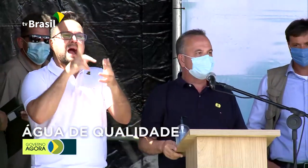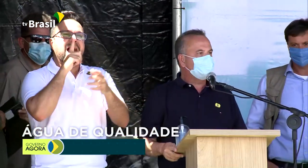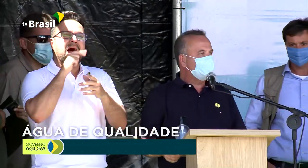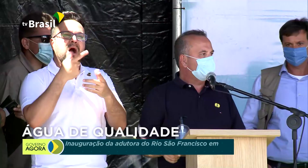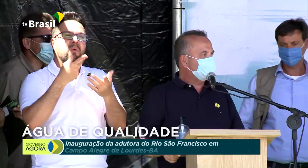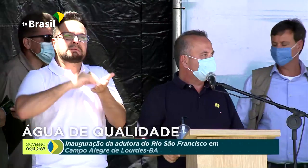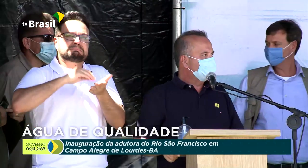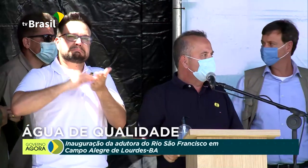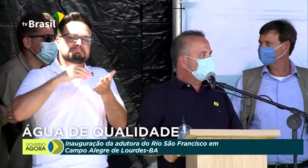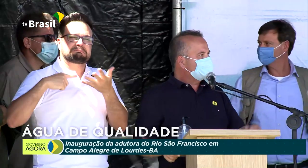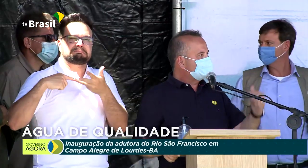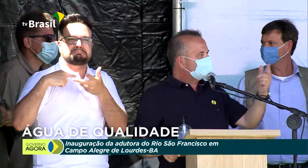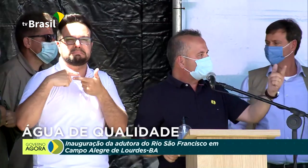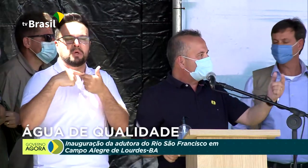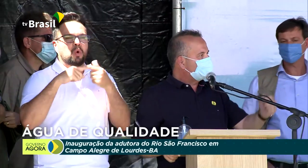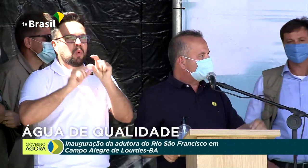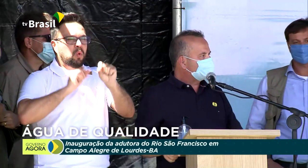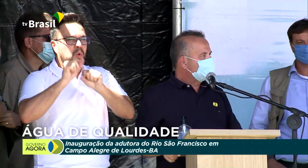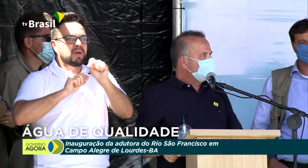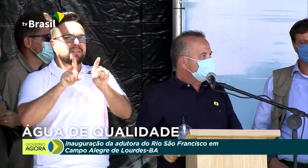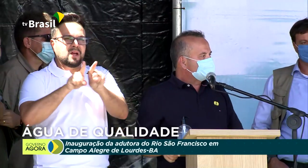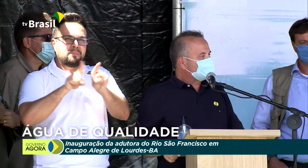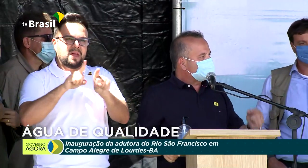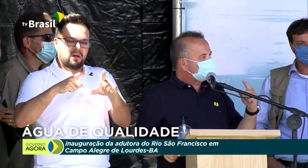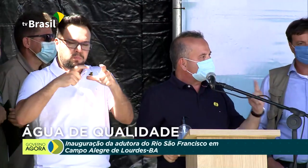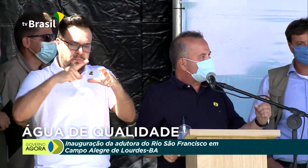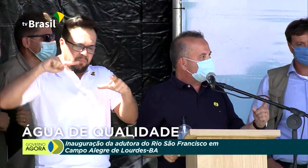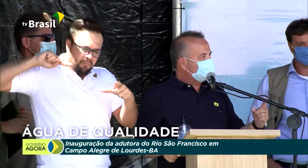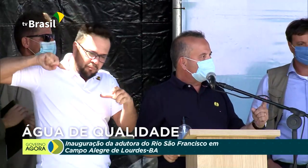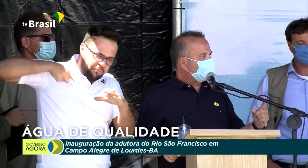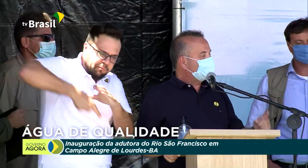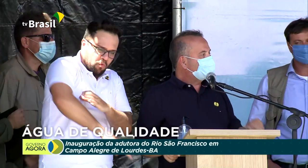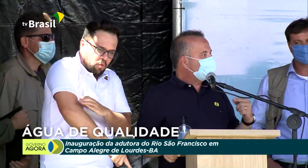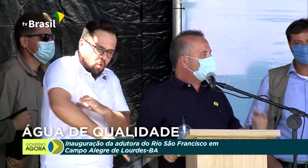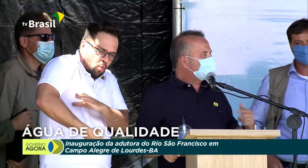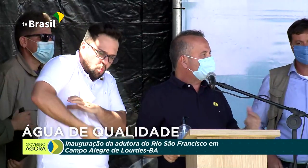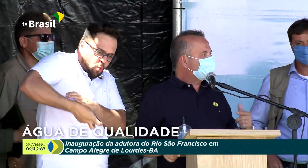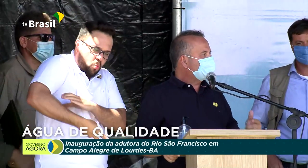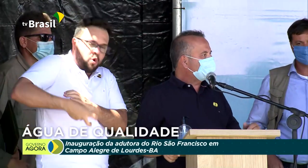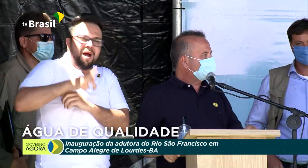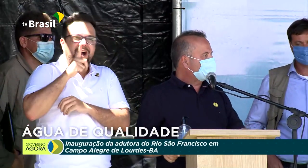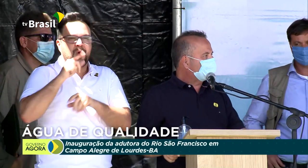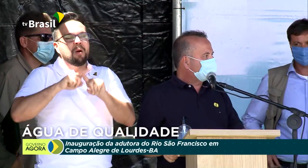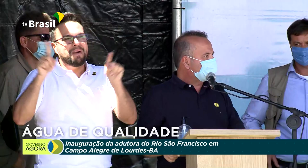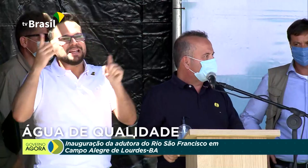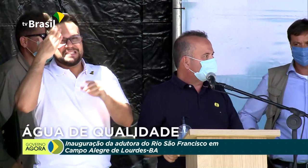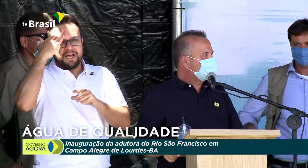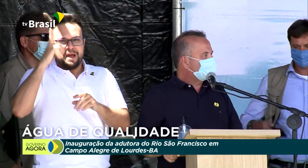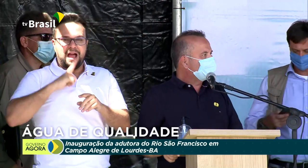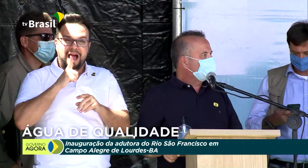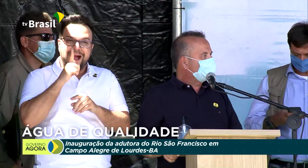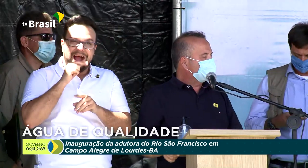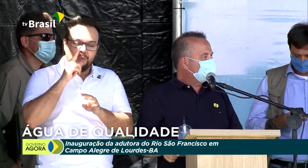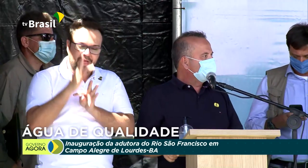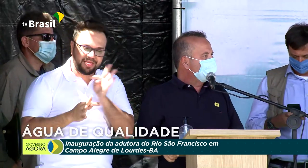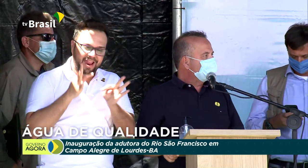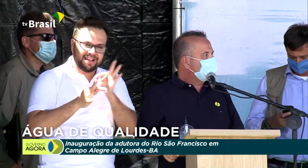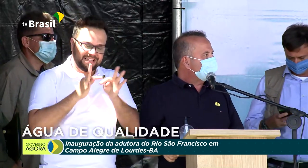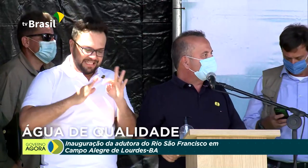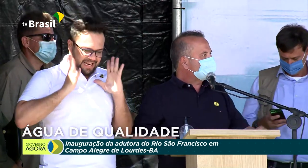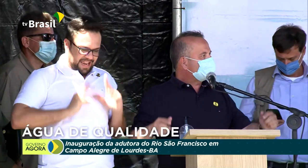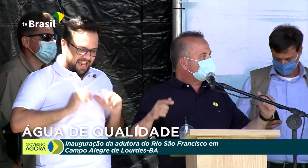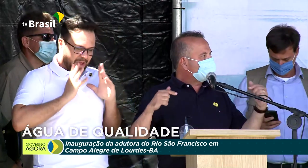função do semiárido, por cisternas. Só sabe a diferença de ter água tratada na sua torneira